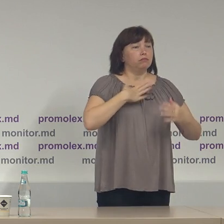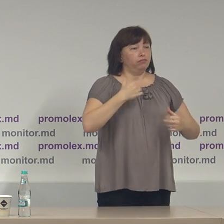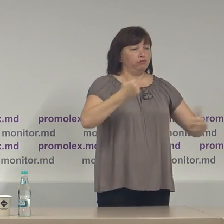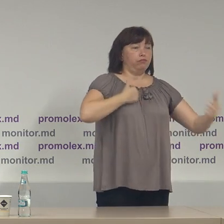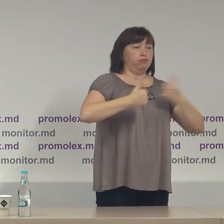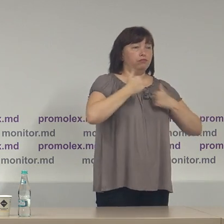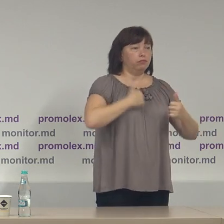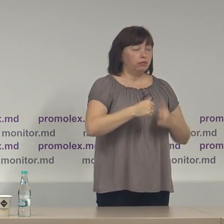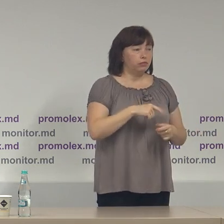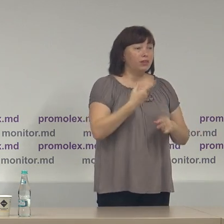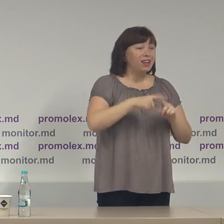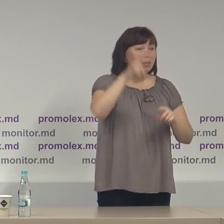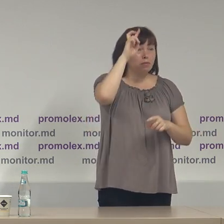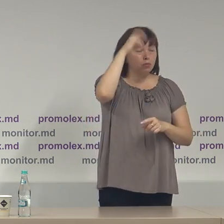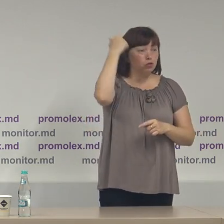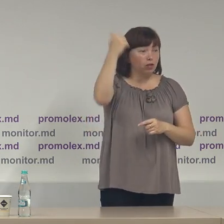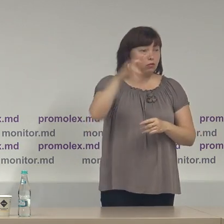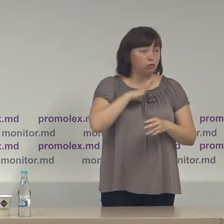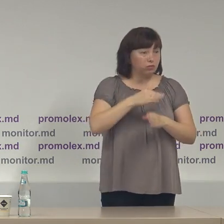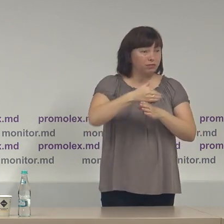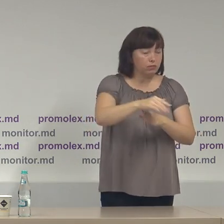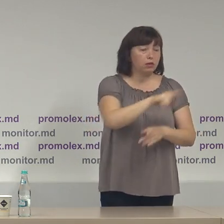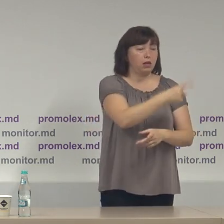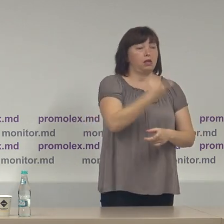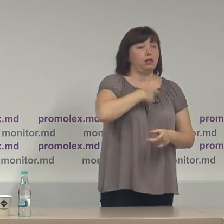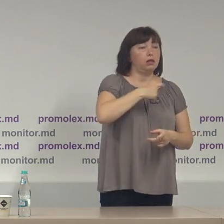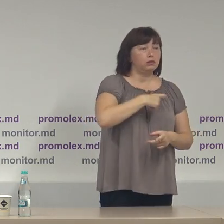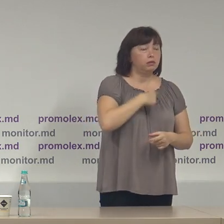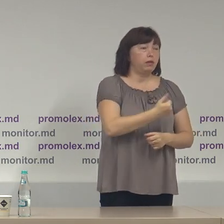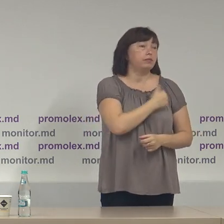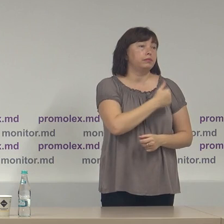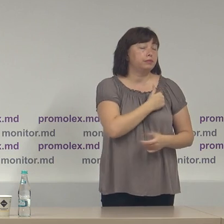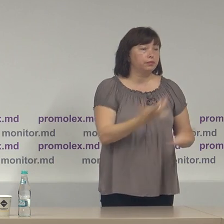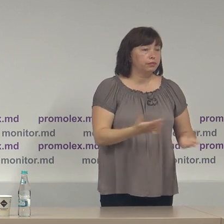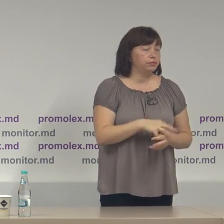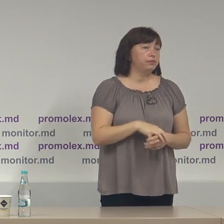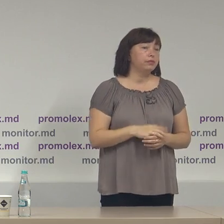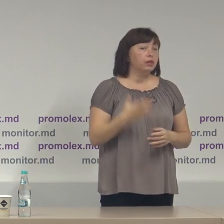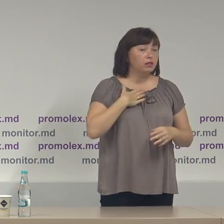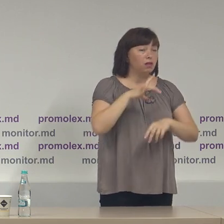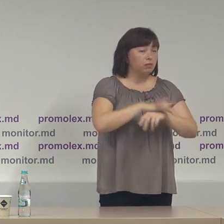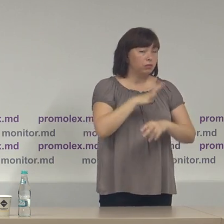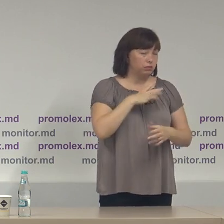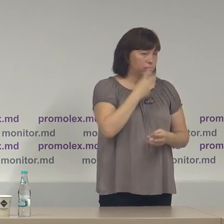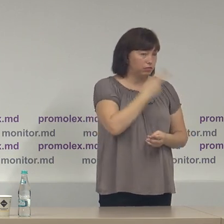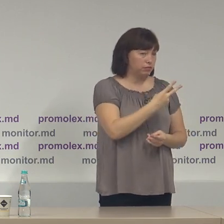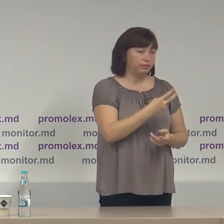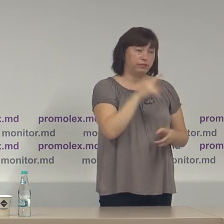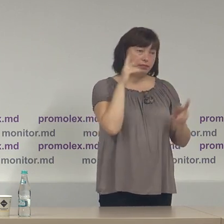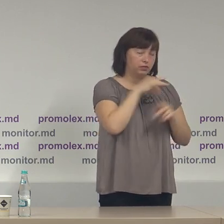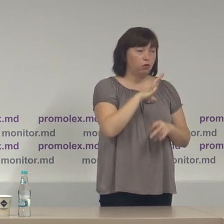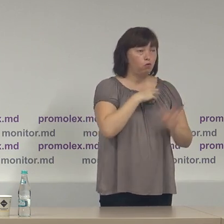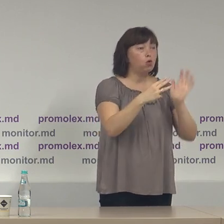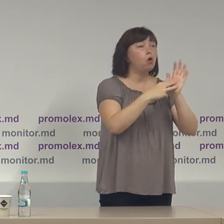finanțate din bugetul de stat de către observatorii noștri au fost depistate cel puțin 8